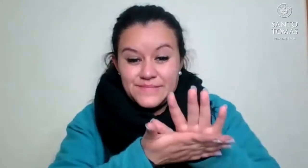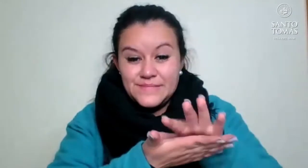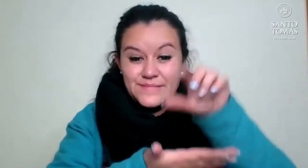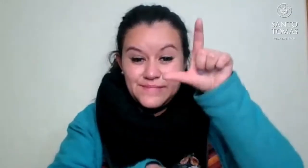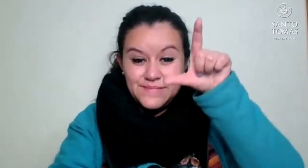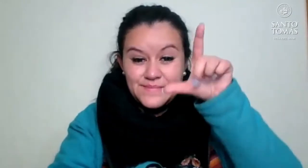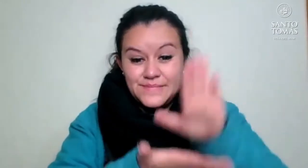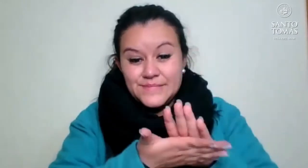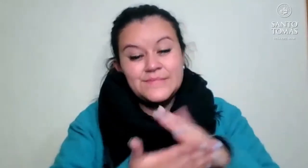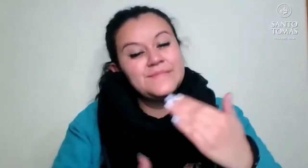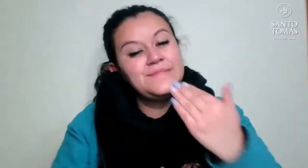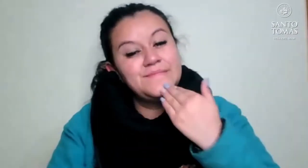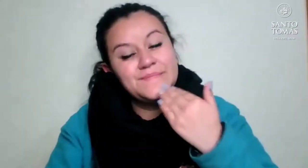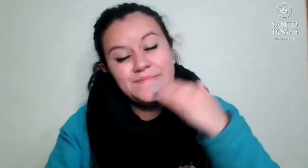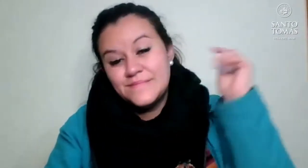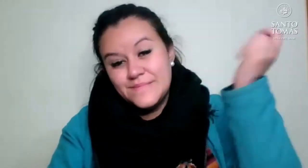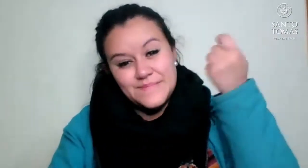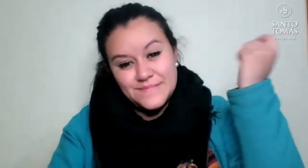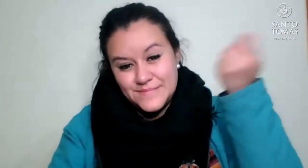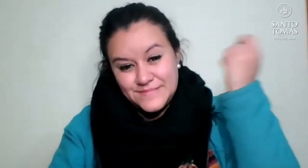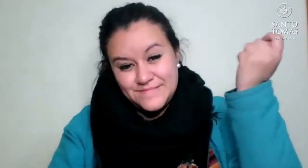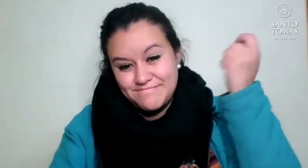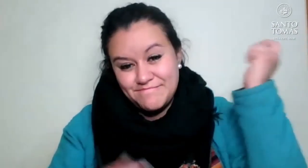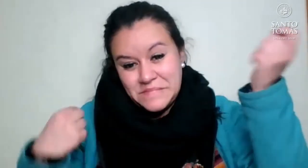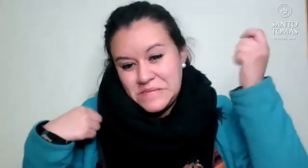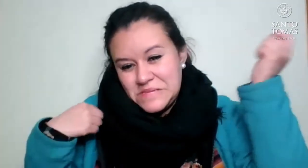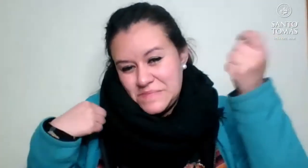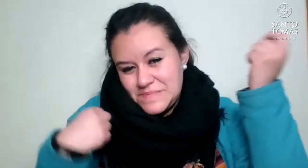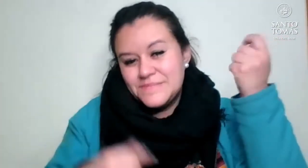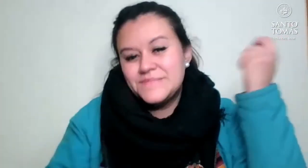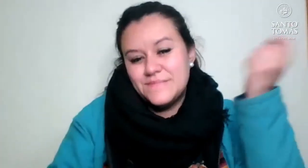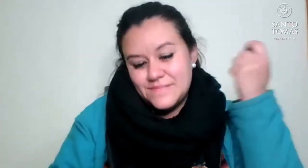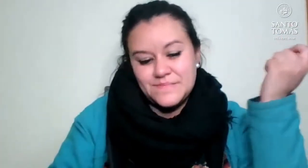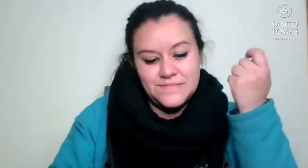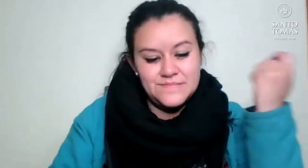Limache. O limache, así.